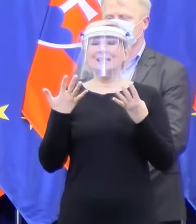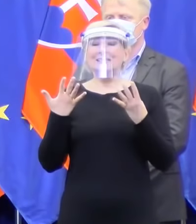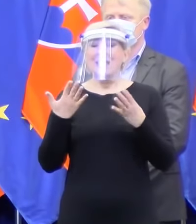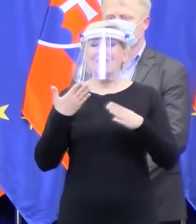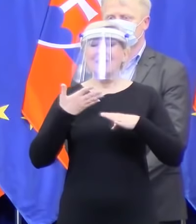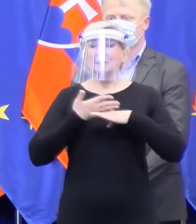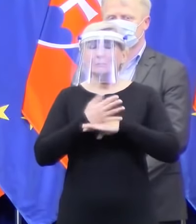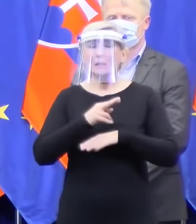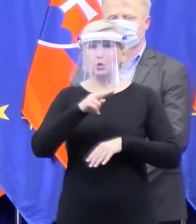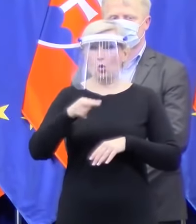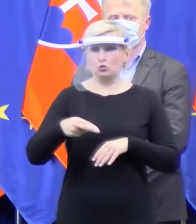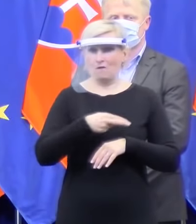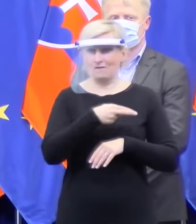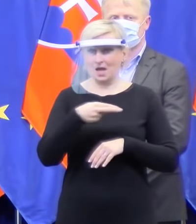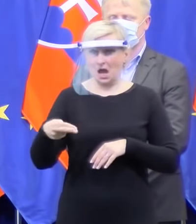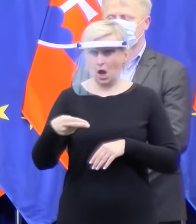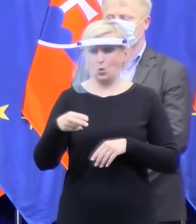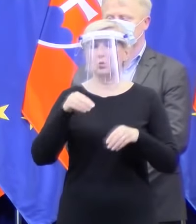miliónov eur.